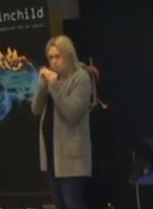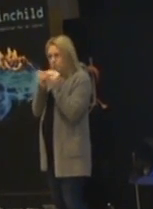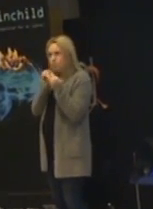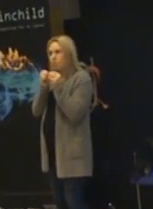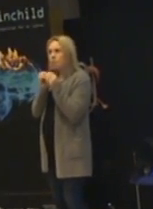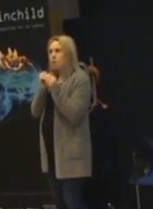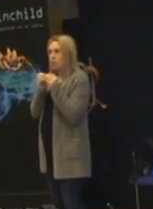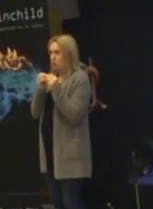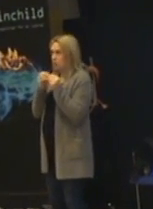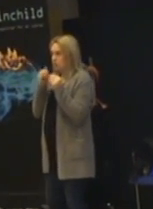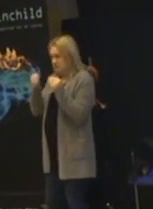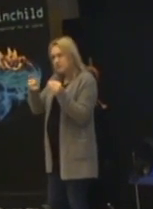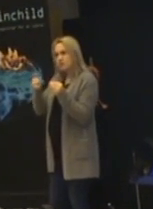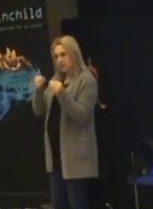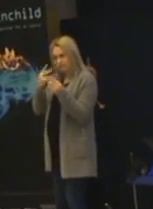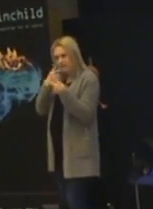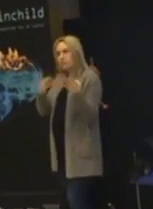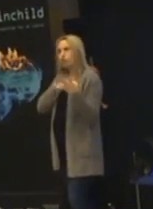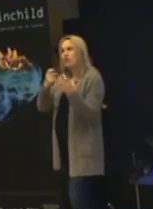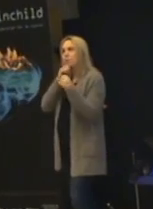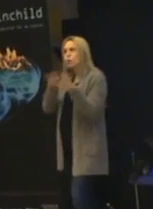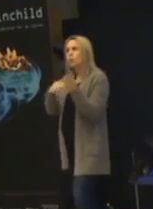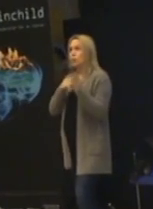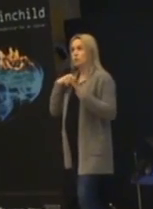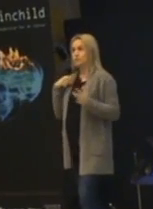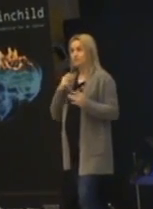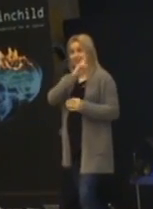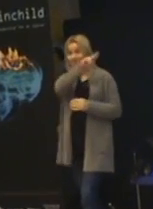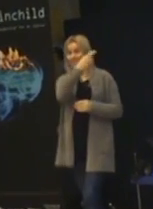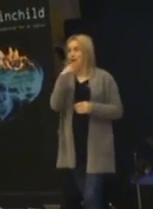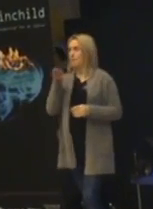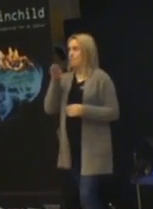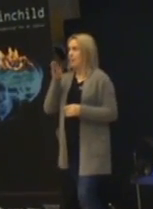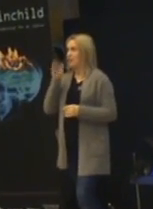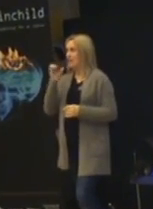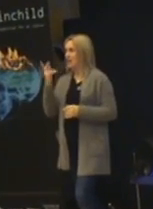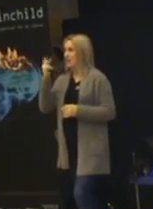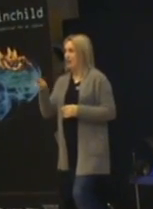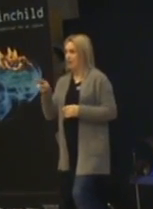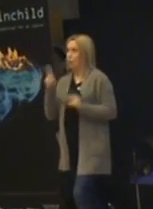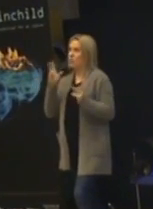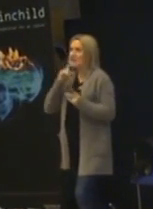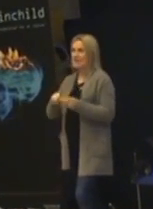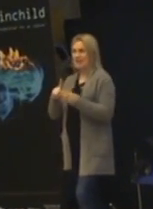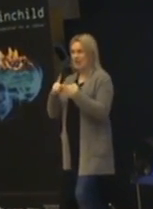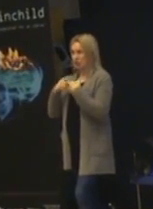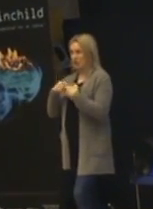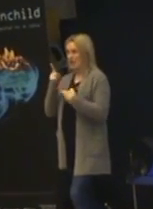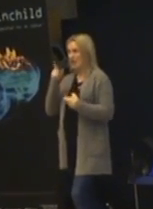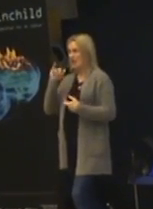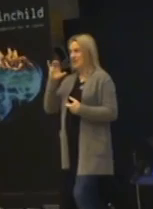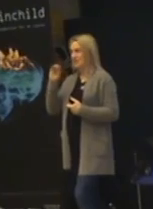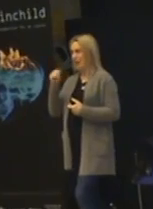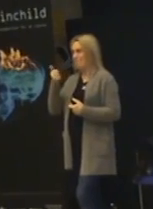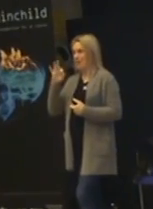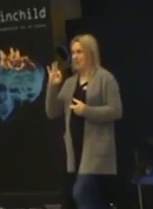viktiga informationer till oss där. Sen har vi Madicken. Och hennes lilla syster Lisbeth. Och